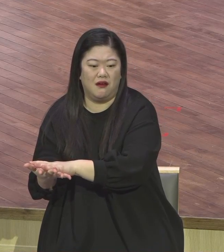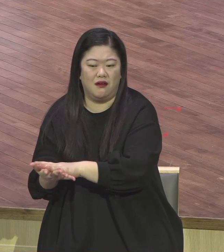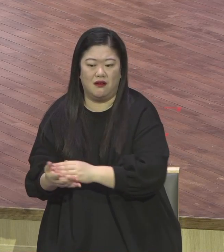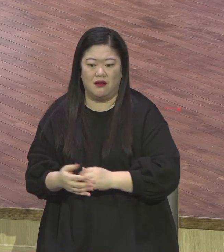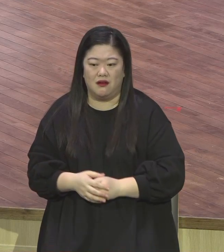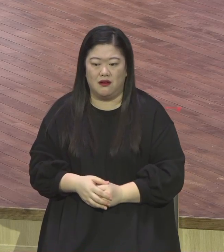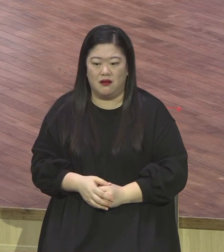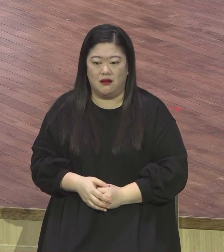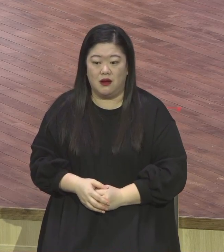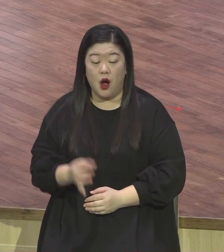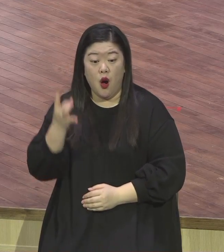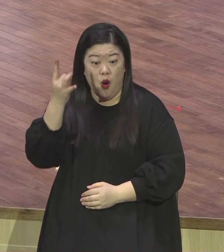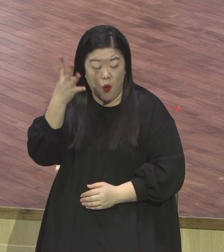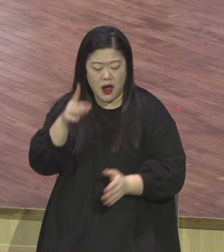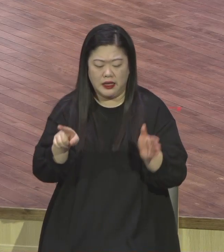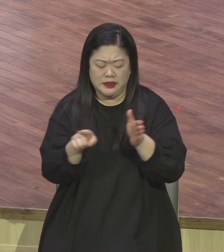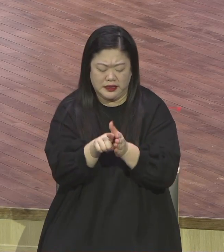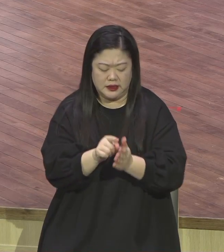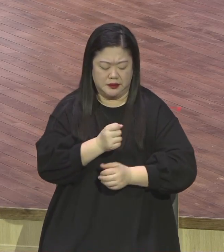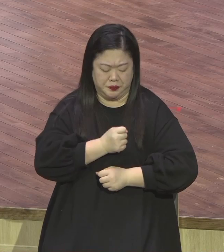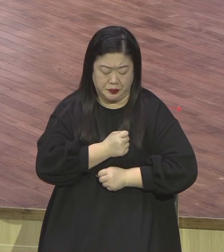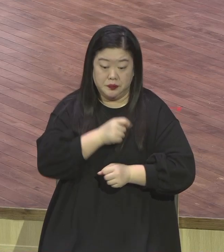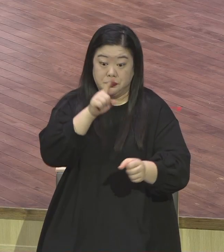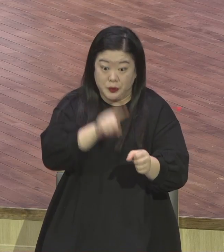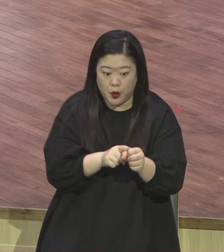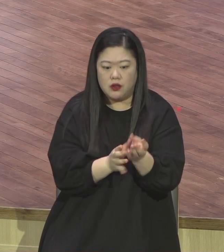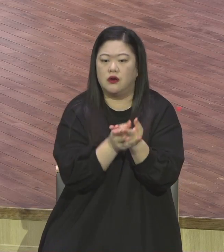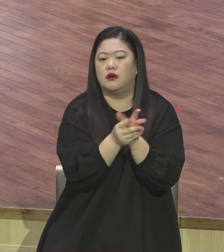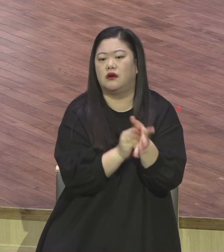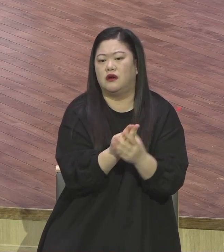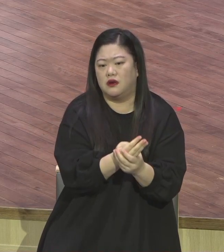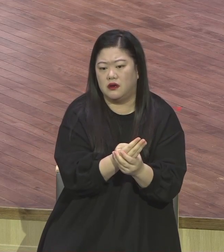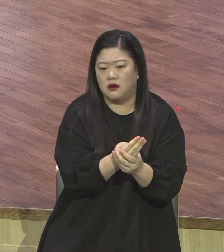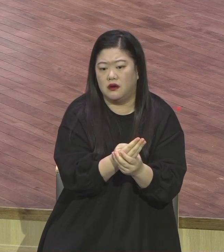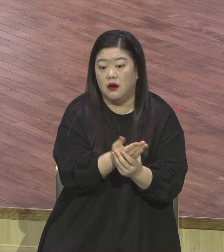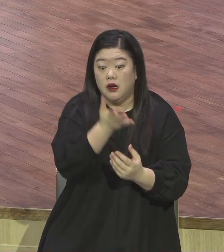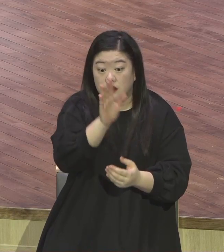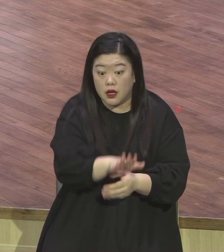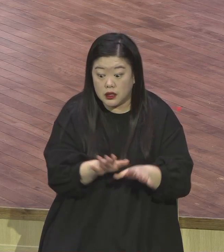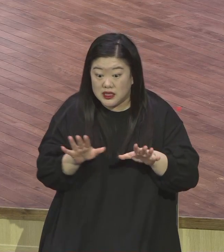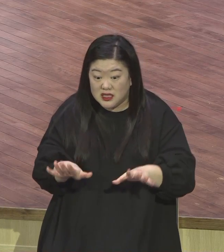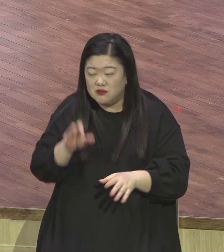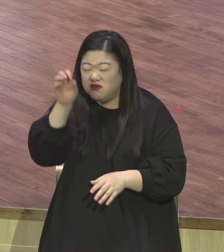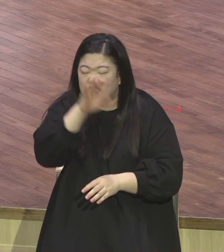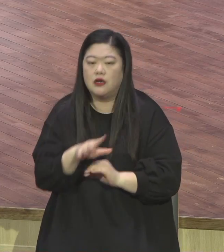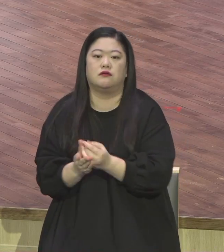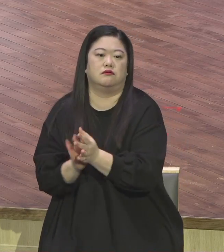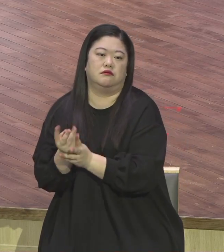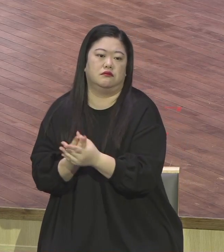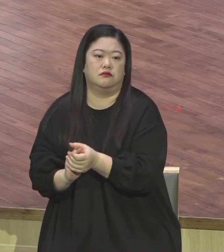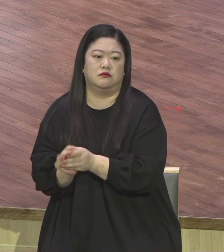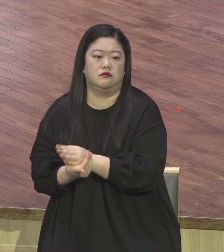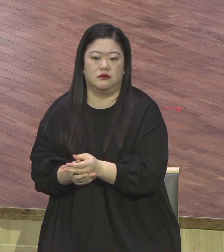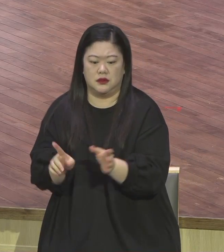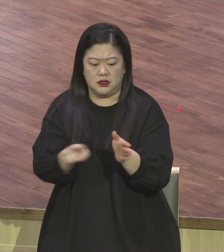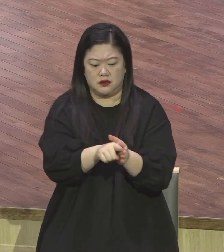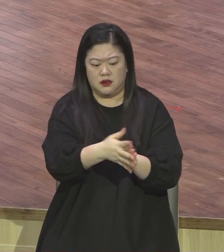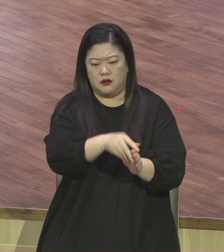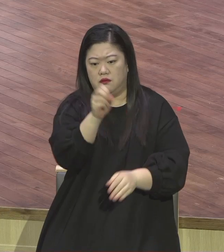방향이 맞지 않기 때문에 문제가 자꾸 생기는 겁니다 본문 14절에 보면 예수님께서 이런 바르샤인과